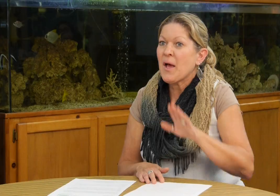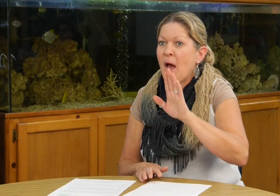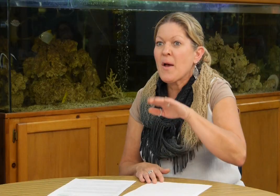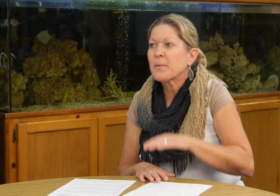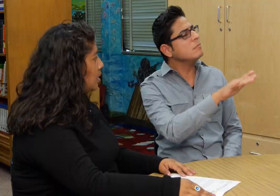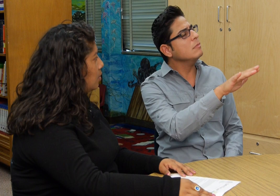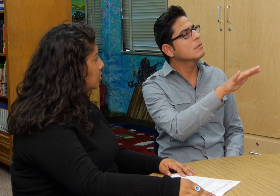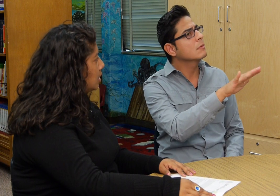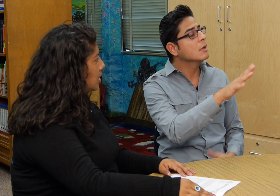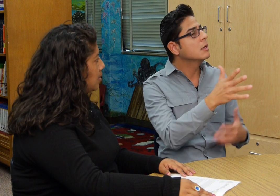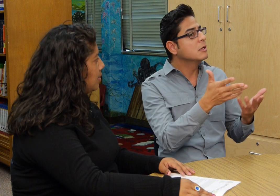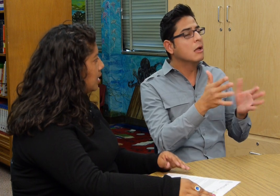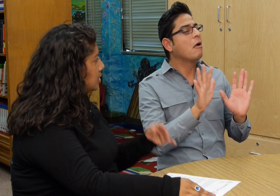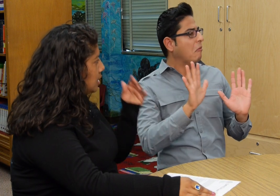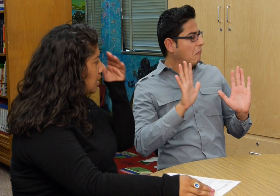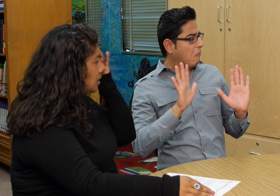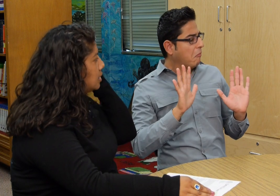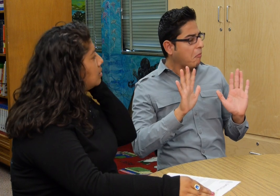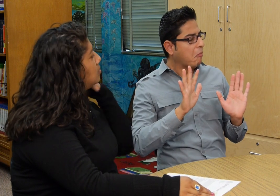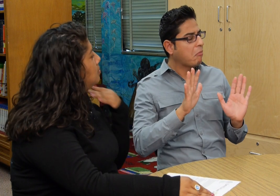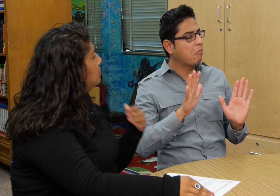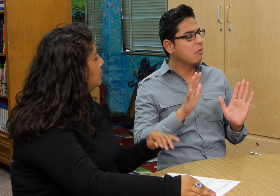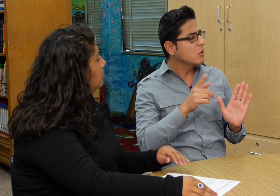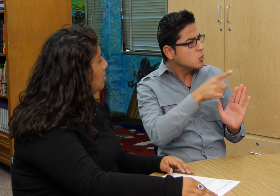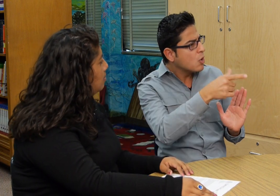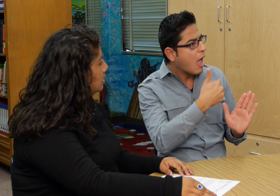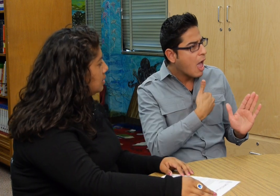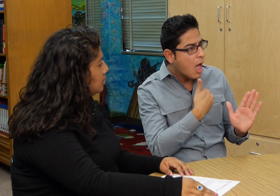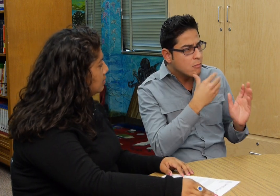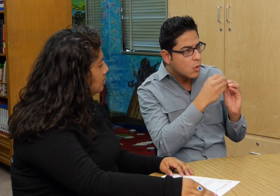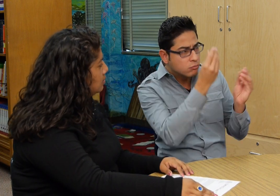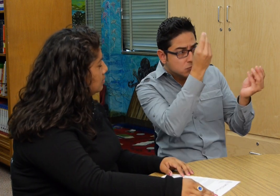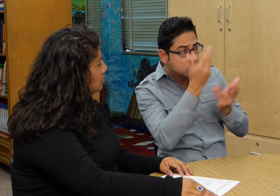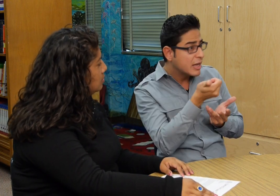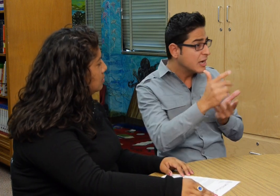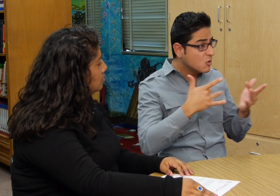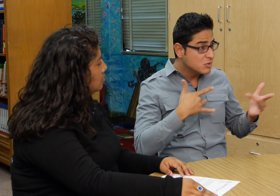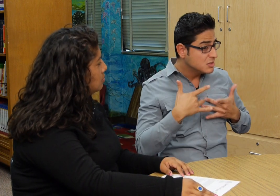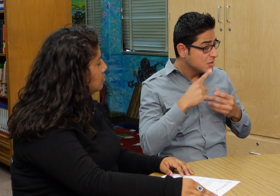alguna otra cosa que me quisiera decir la maestra